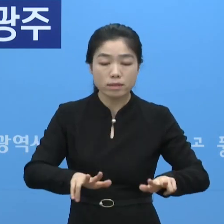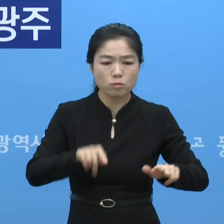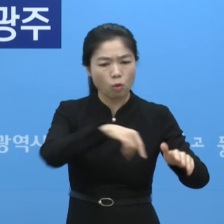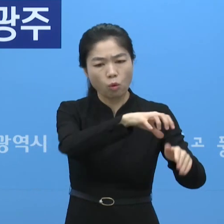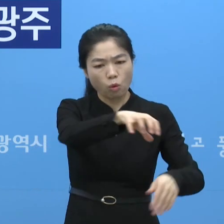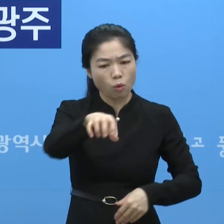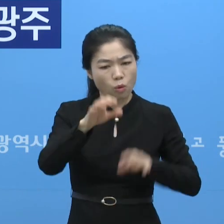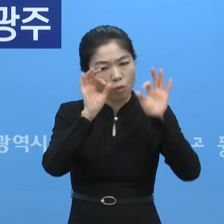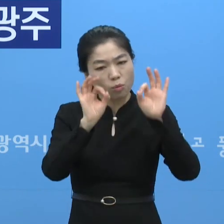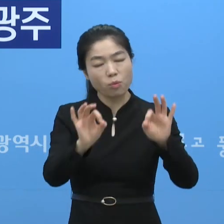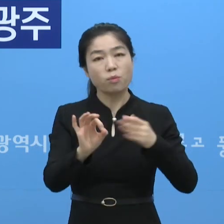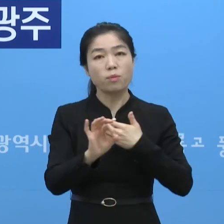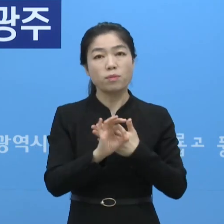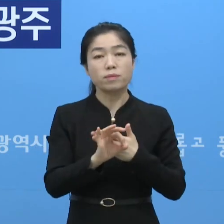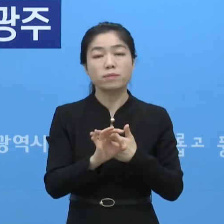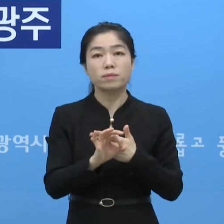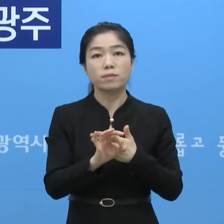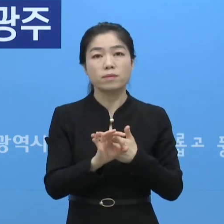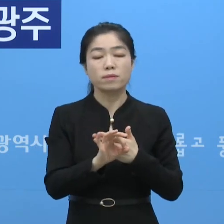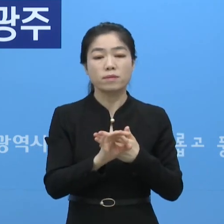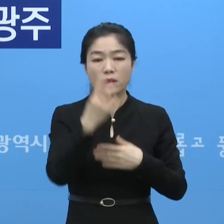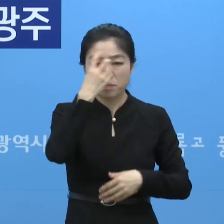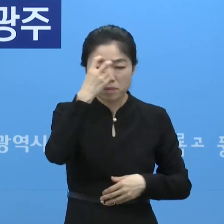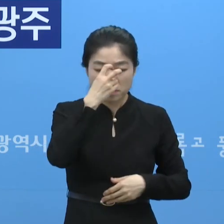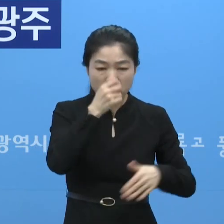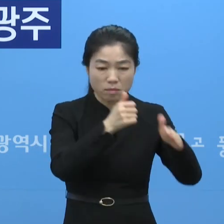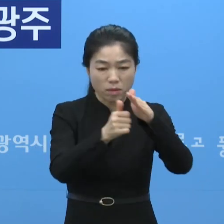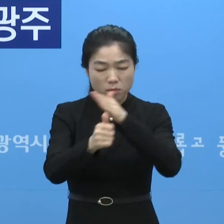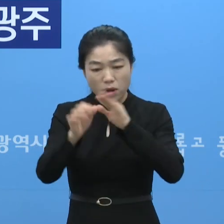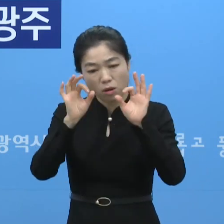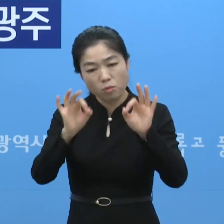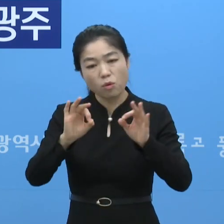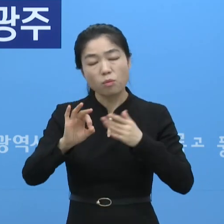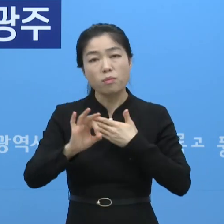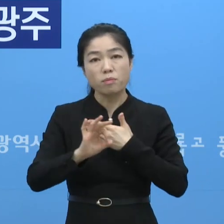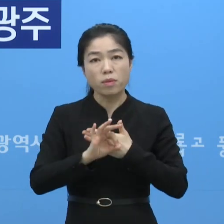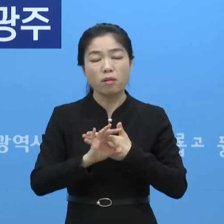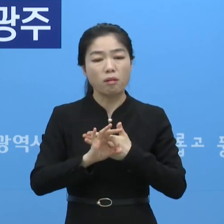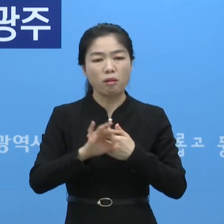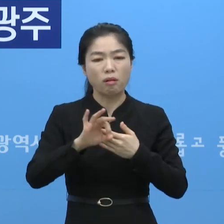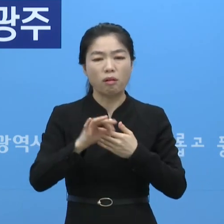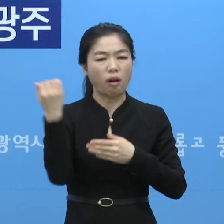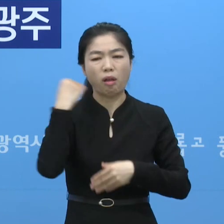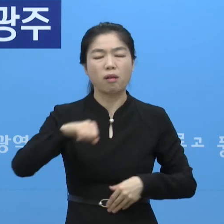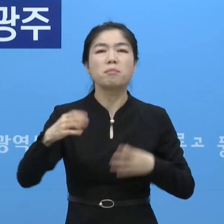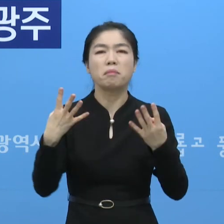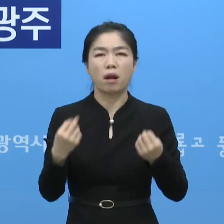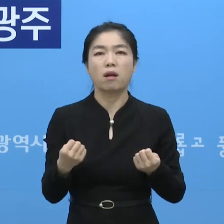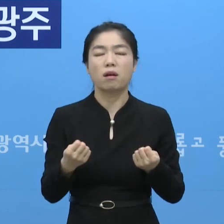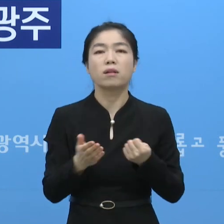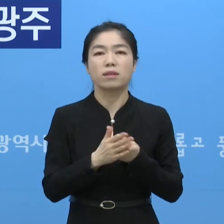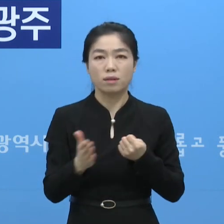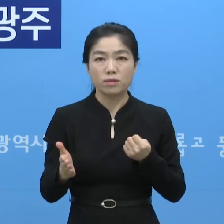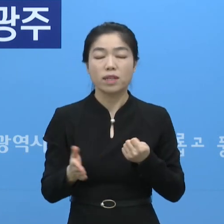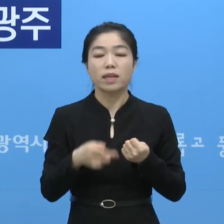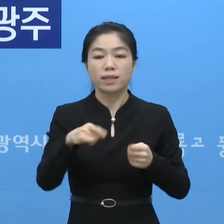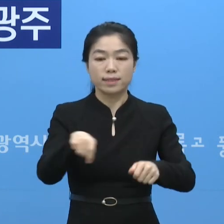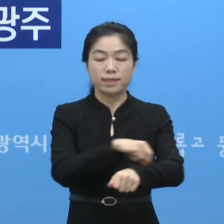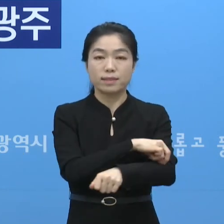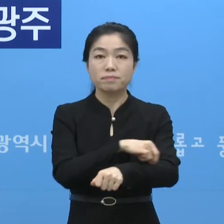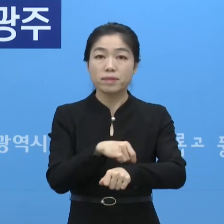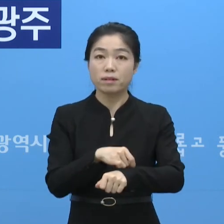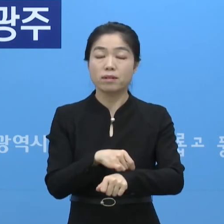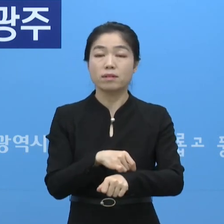현장에서 저희들이 지도 단속을 하는 과정에서 좀 지켜지지 않는 사례들이 많기 때문에 이 부분은 특히